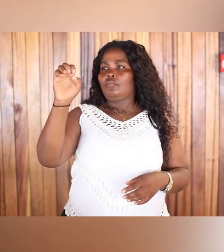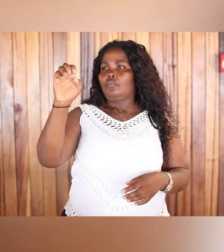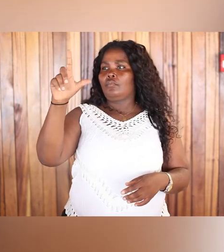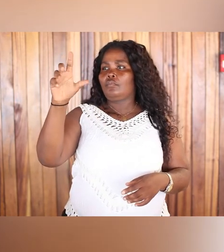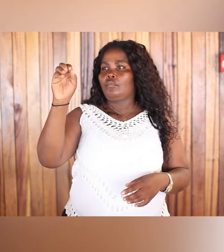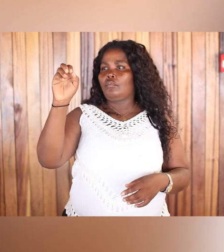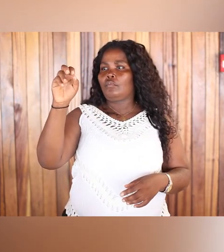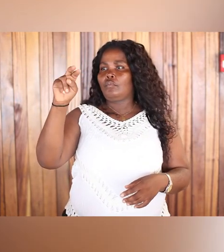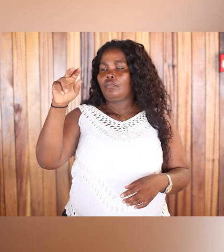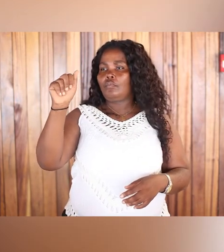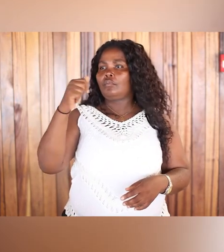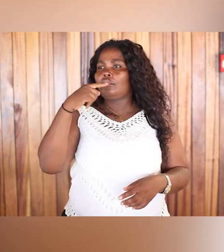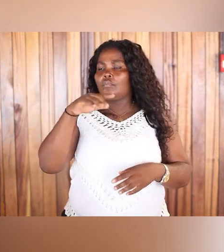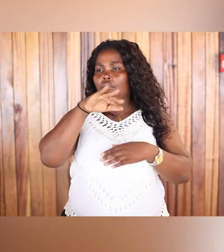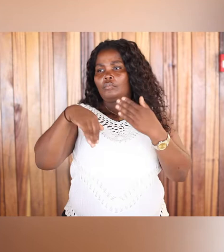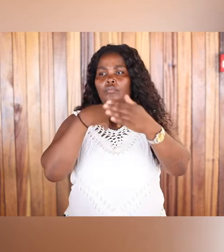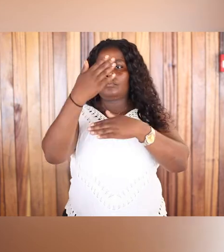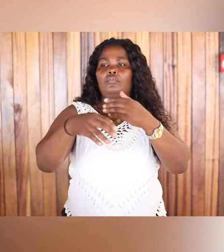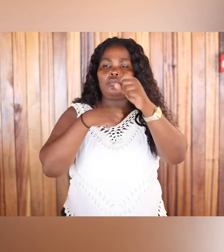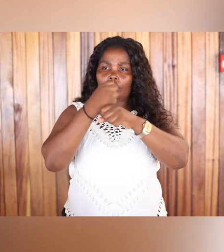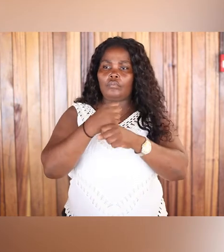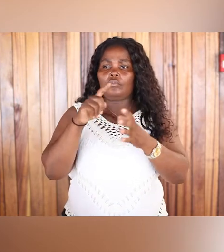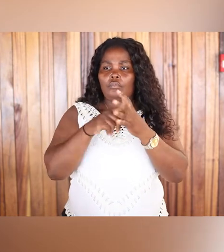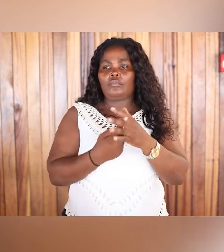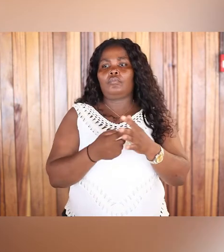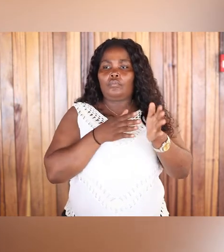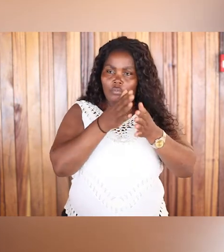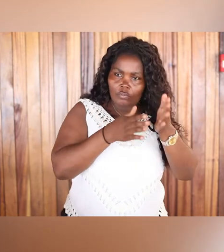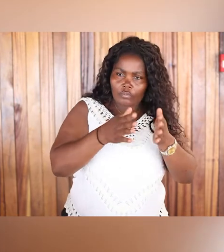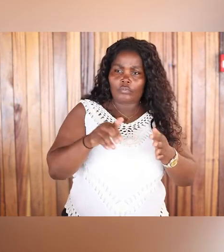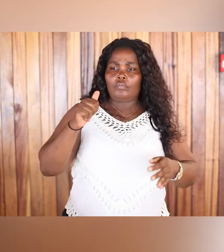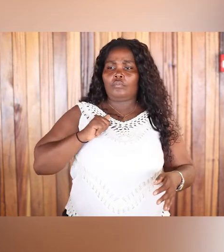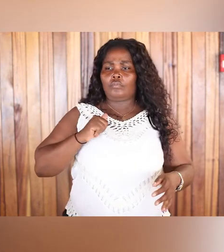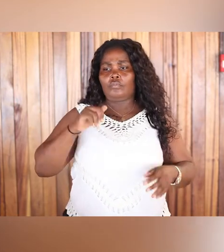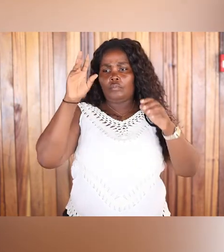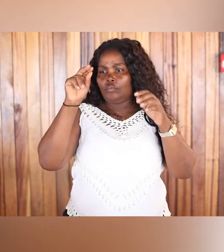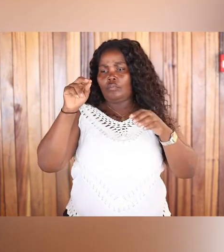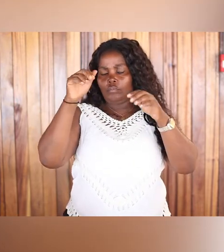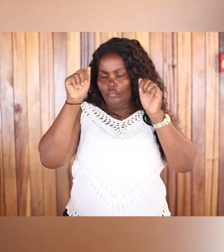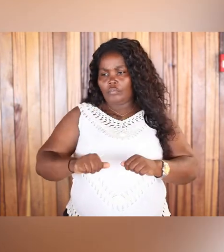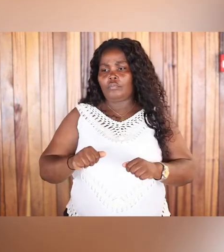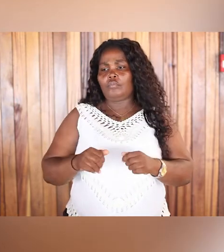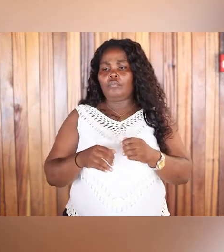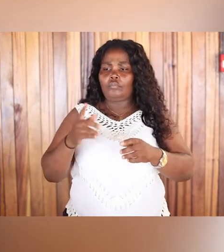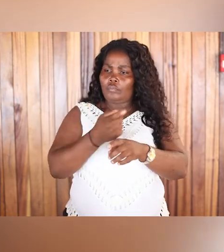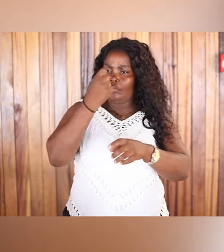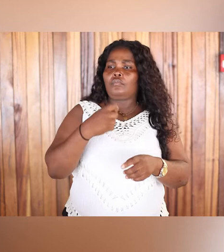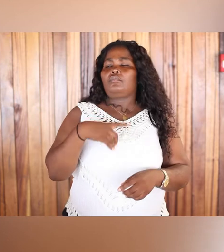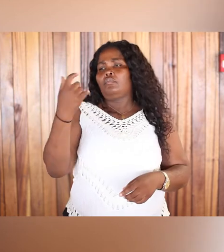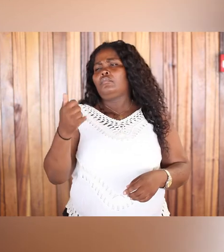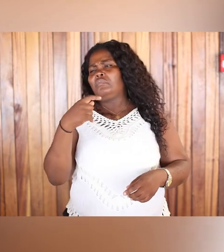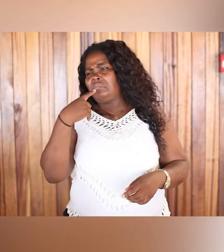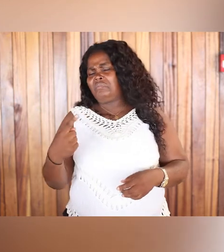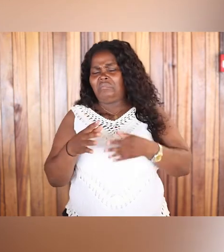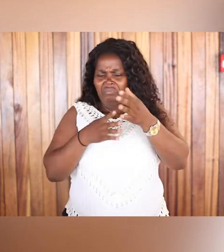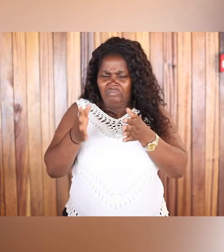Cuando comenzó la carrera, parecía que Ashaba no podía ganar. Sus rivales eran muy